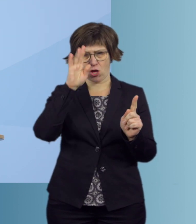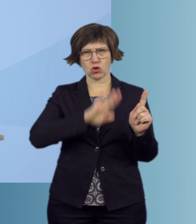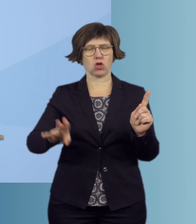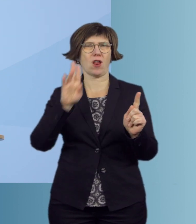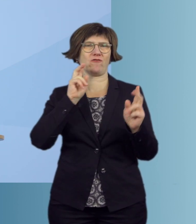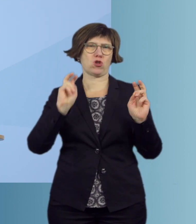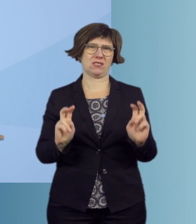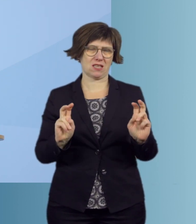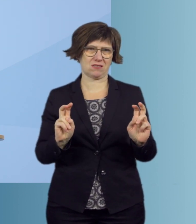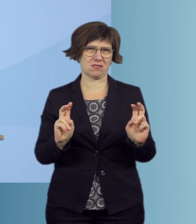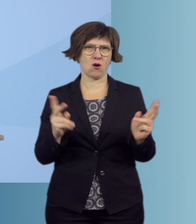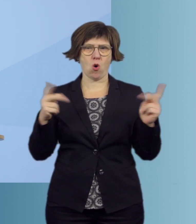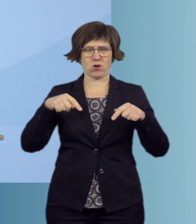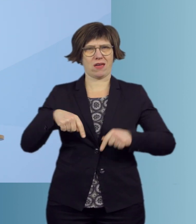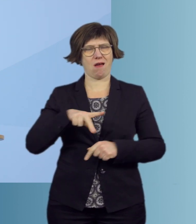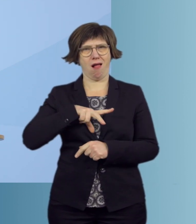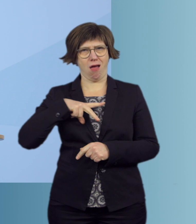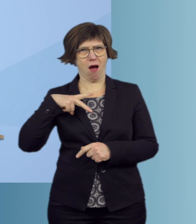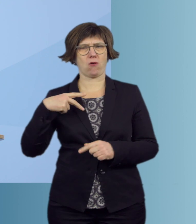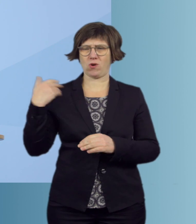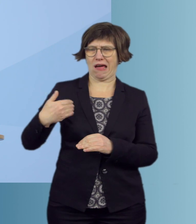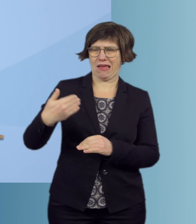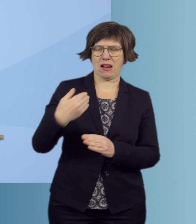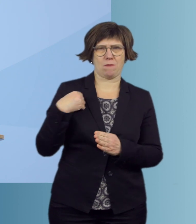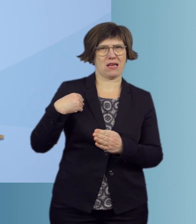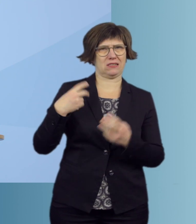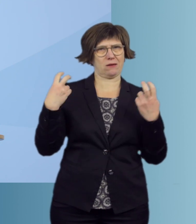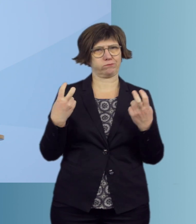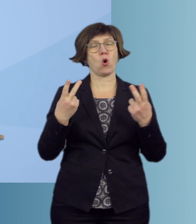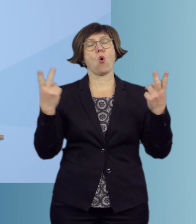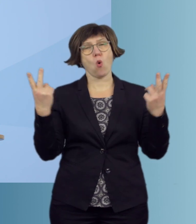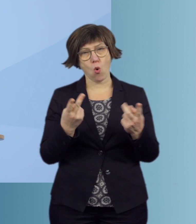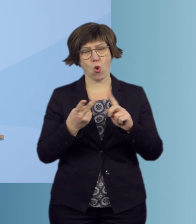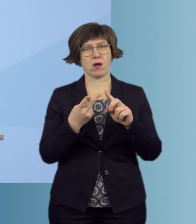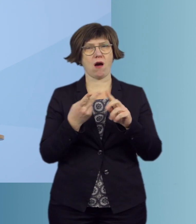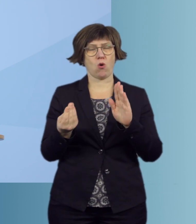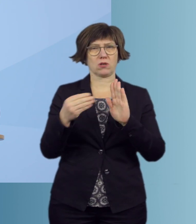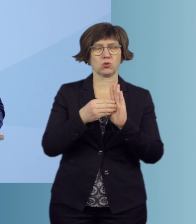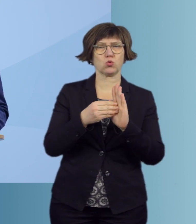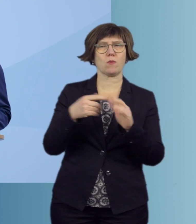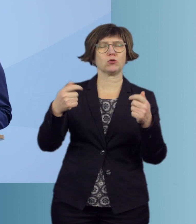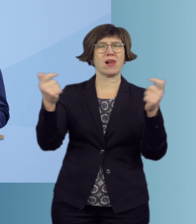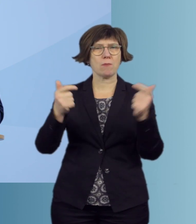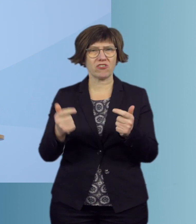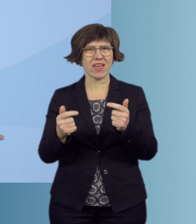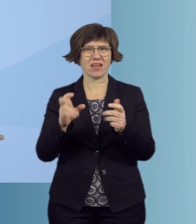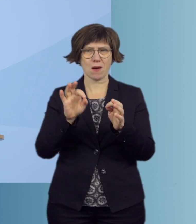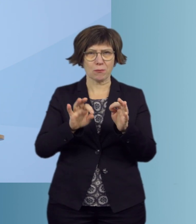Deutschland ihren Wohnsitz haben oder sich hier längerfristig oder regelmäßig aufhalten oder auch beispielsweise in der Pflege, in bestimmten